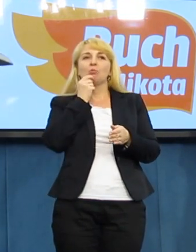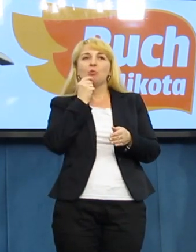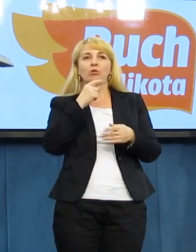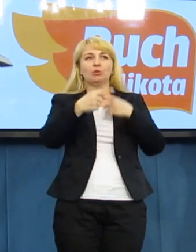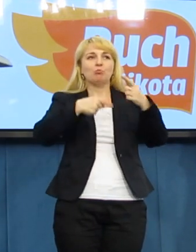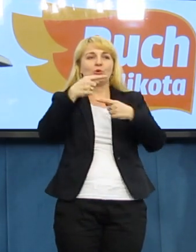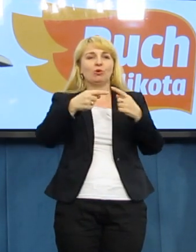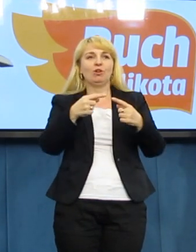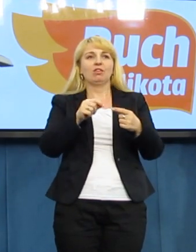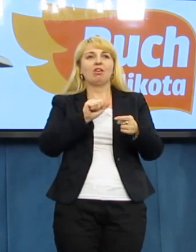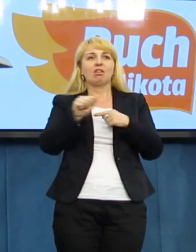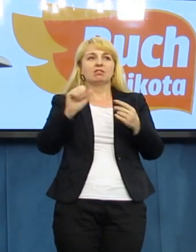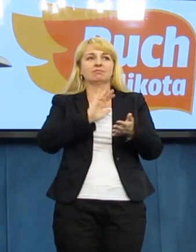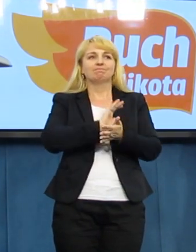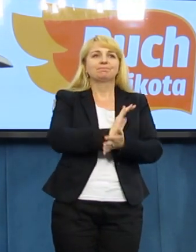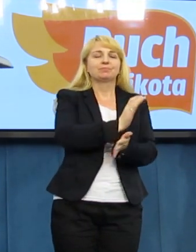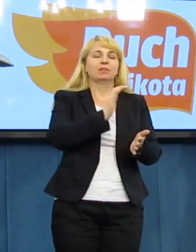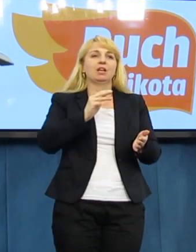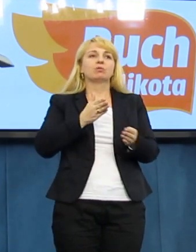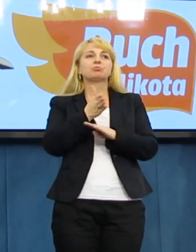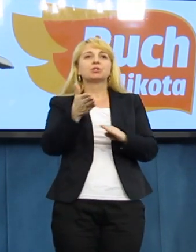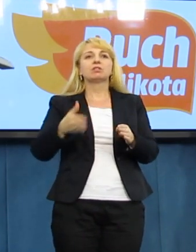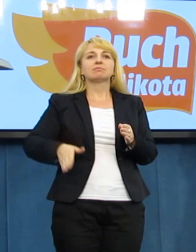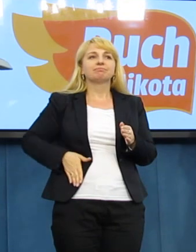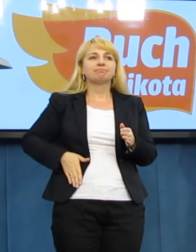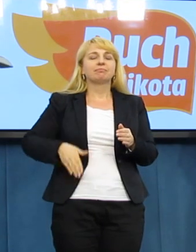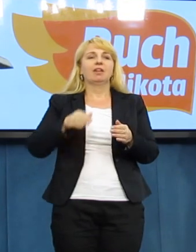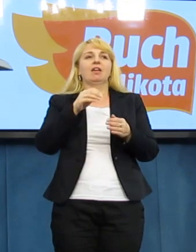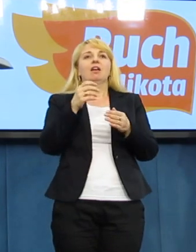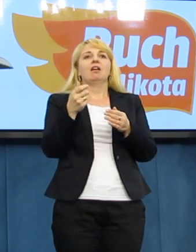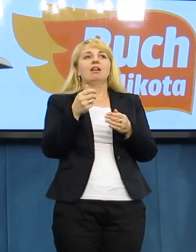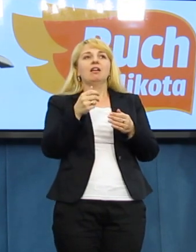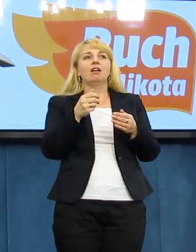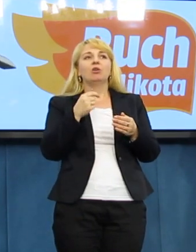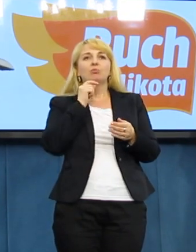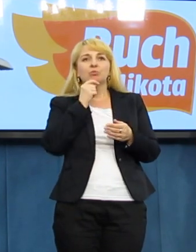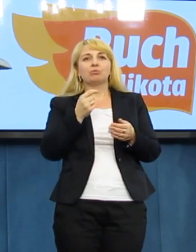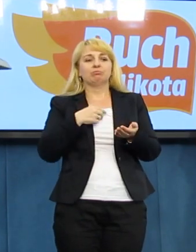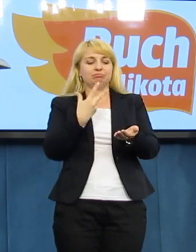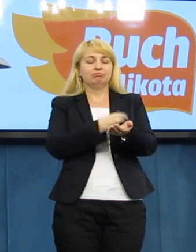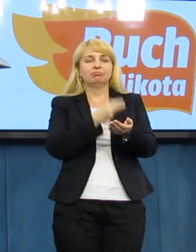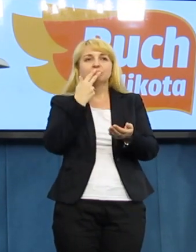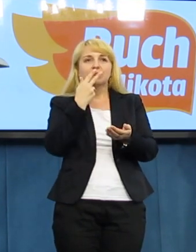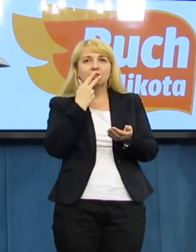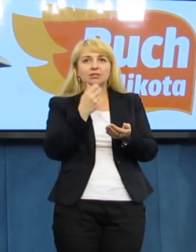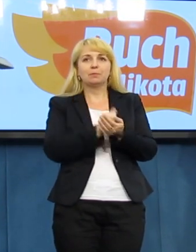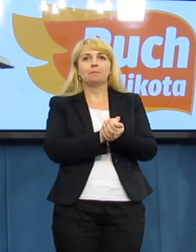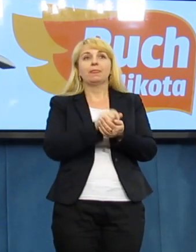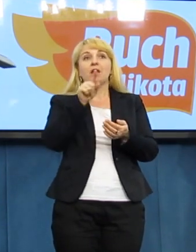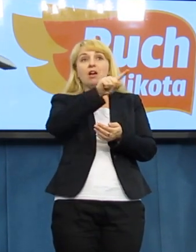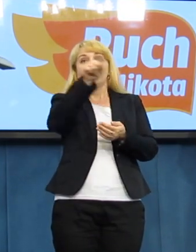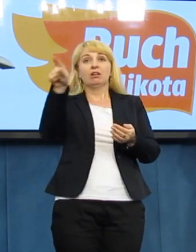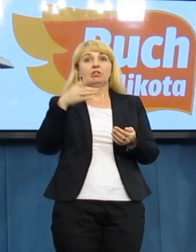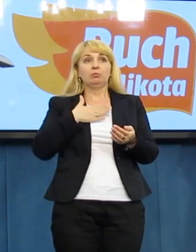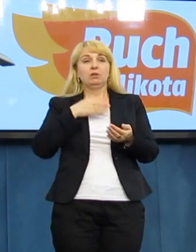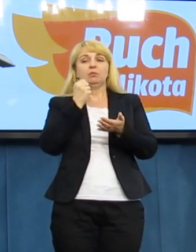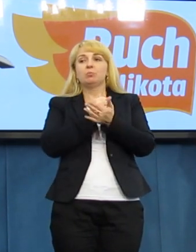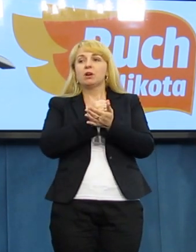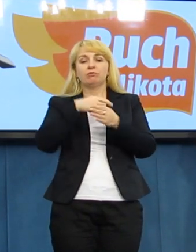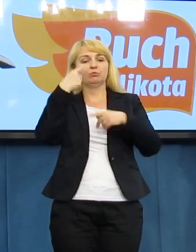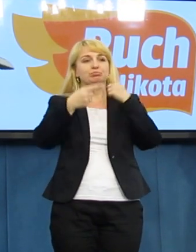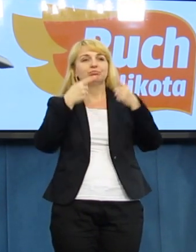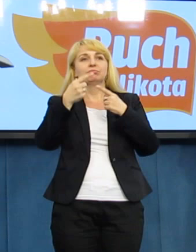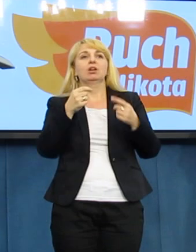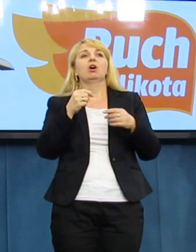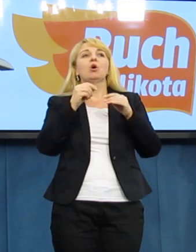niewielkich ilości konopi, miało prawo wypowiadać się publicznie. Ktoś padł na szalony pomysł, żeby